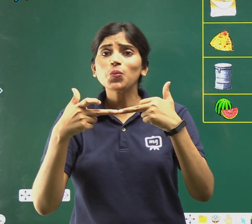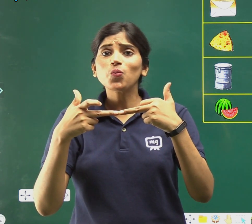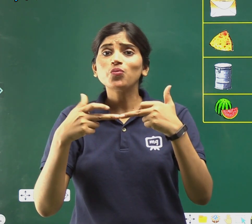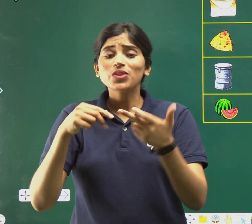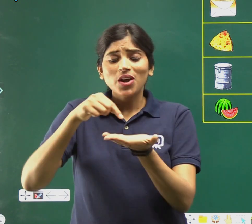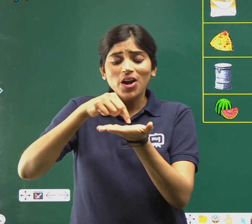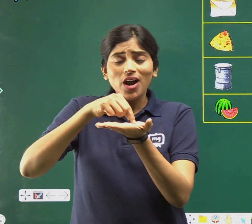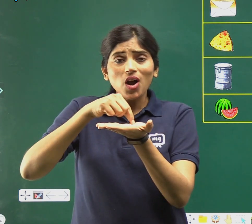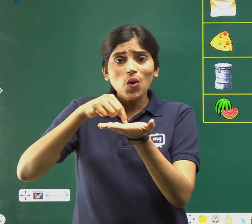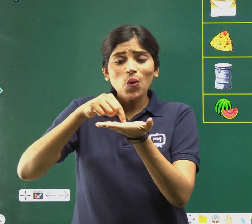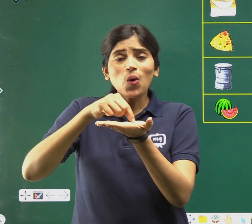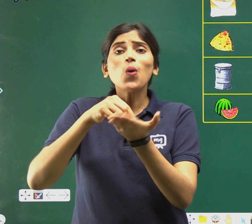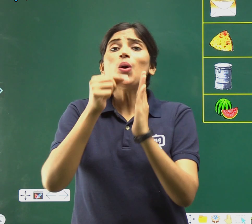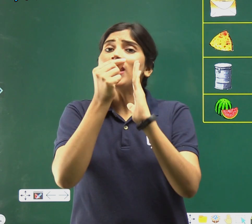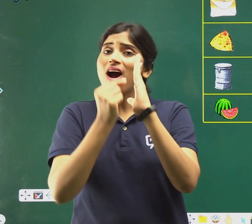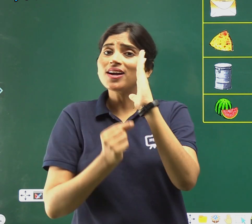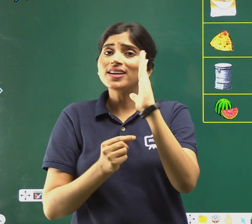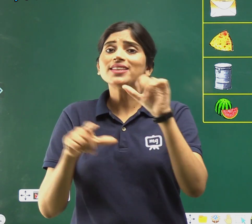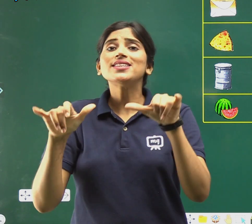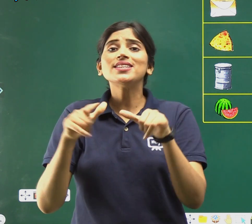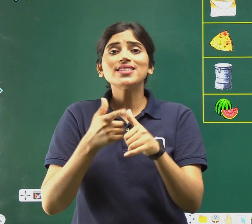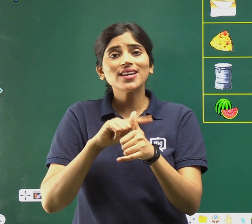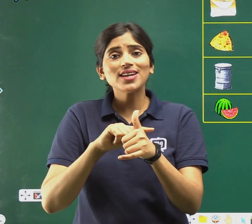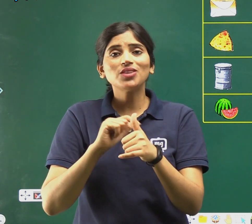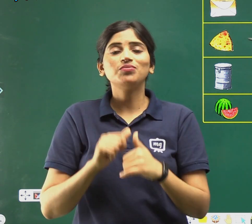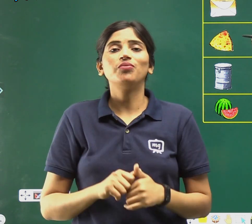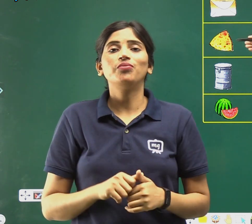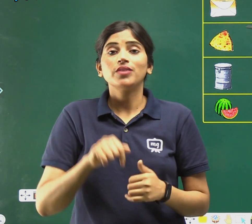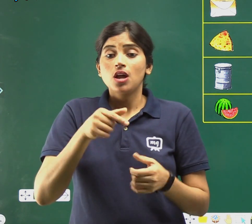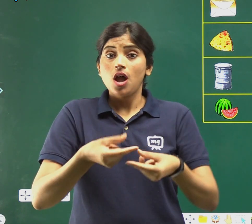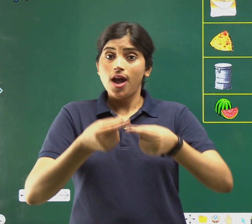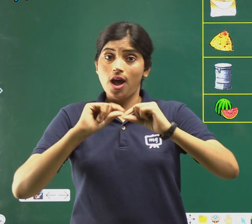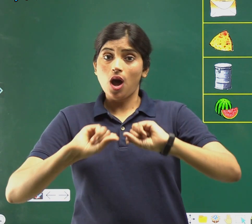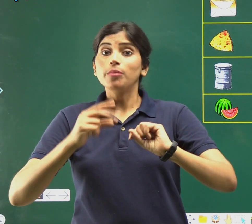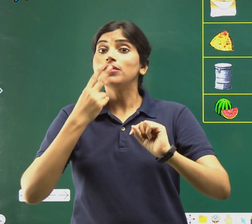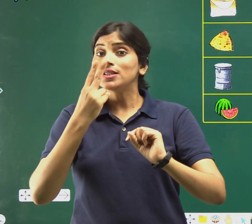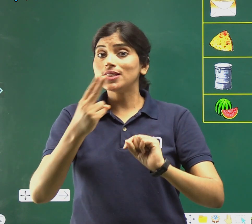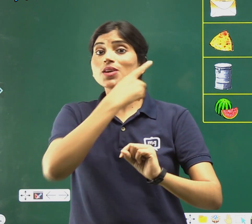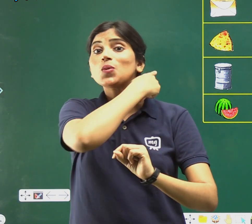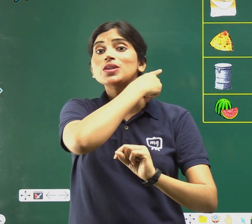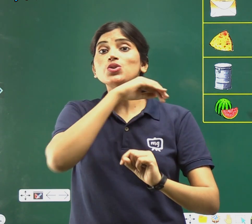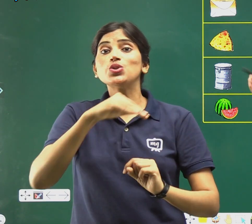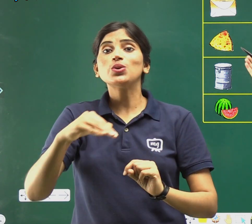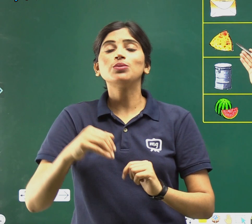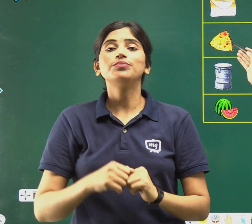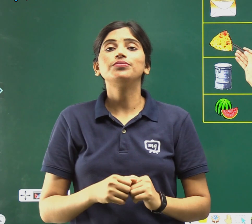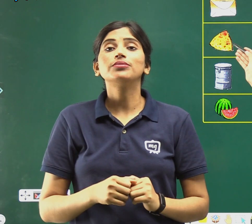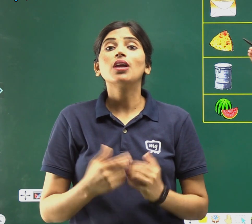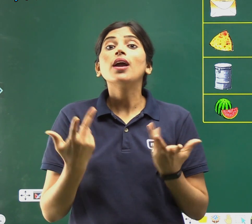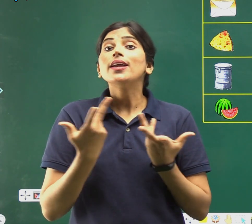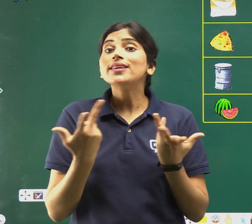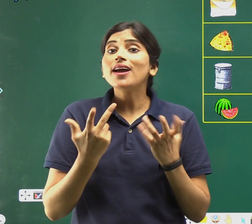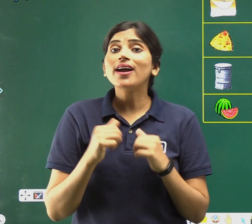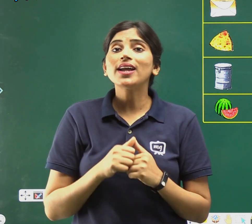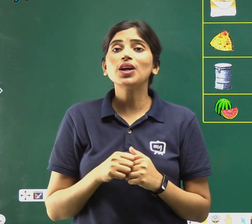गोल आकरती से, आप नीचे देखो बच्चों, ये क्या